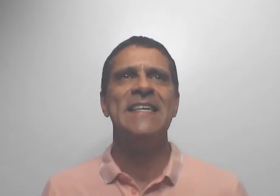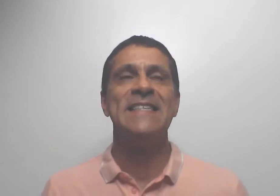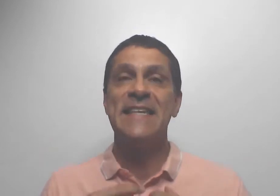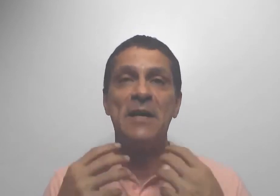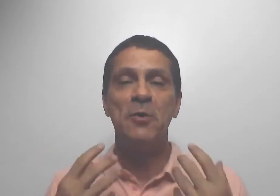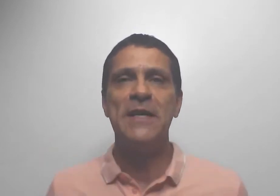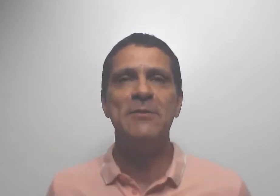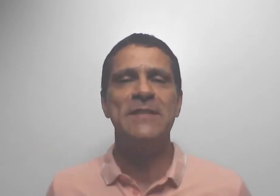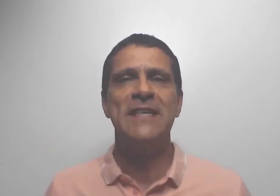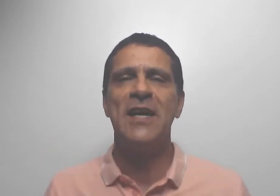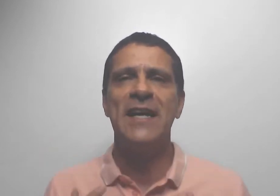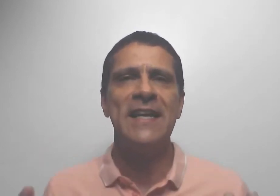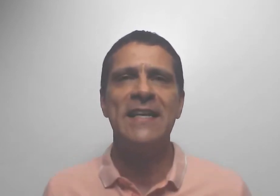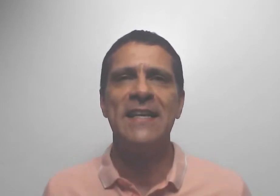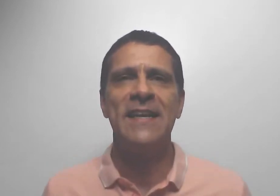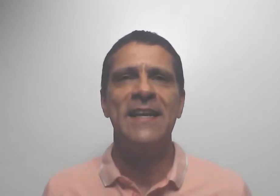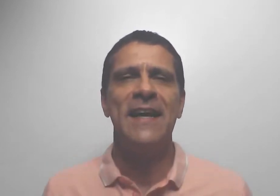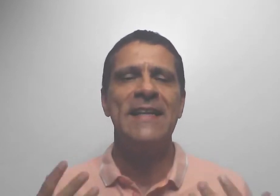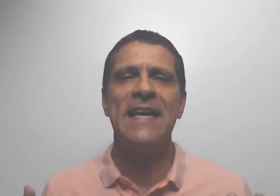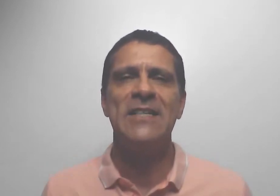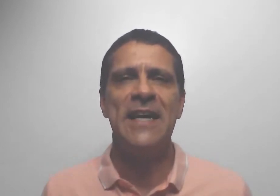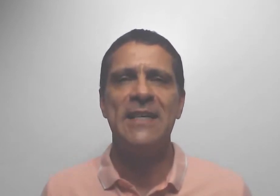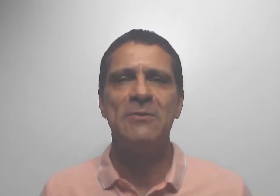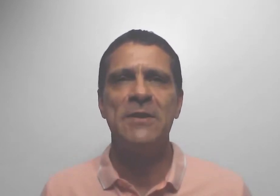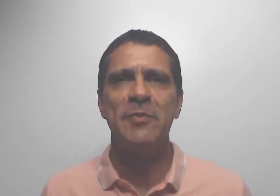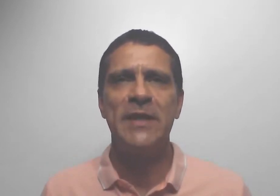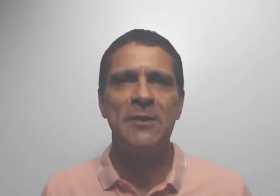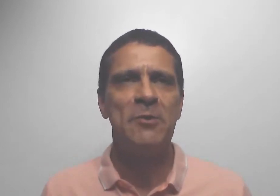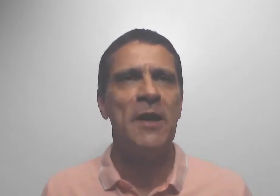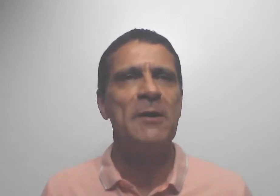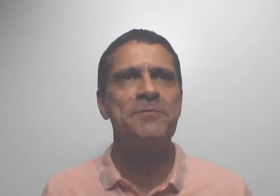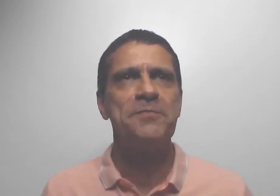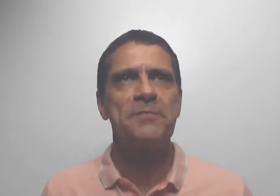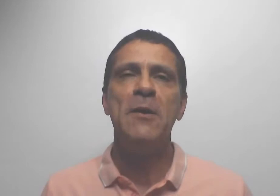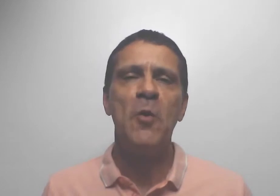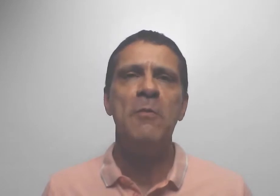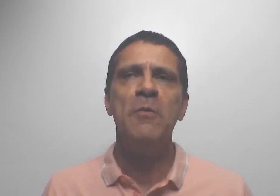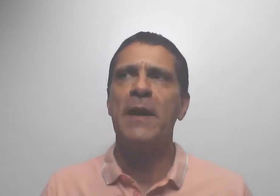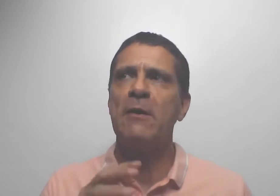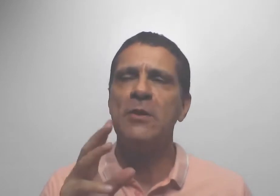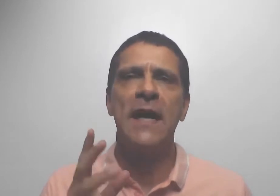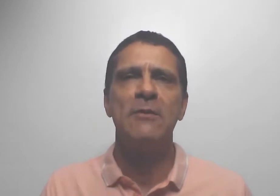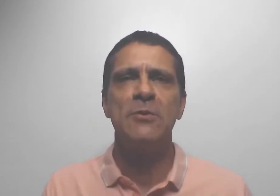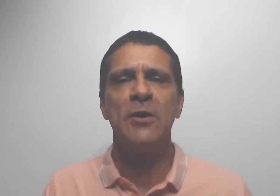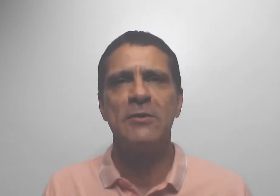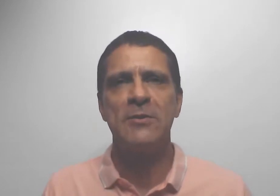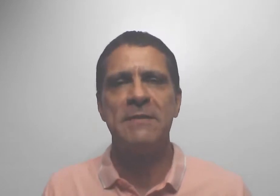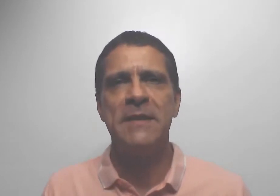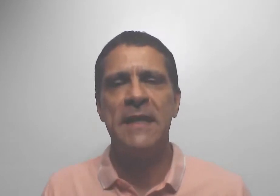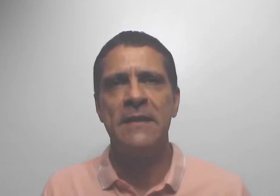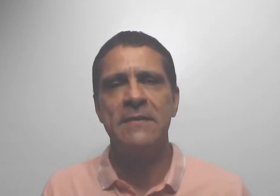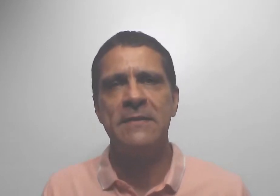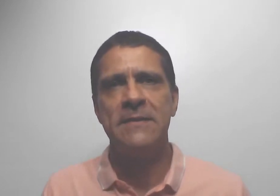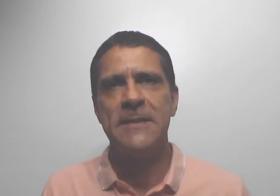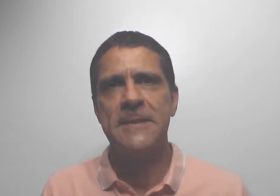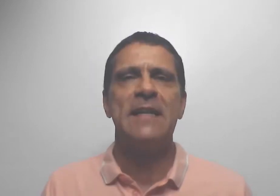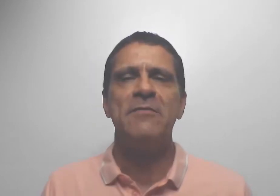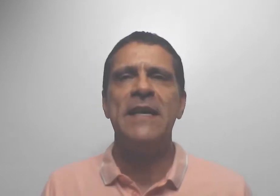sanguíneo, seja ele energético e espiritual, bem como para cuidar dos nossos ambientes. Certa